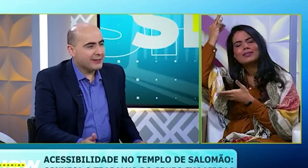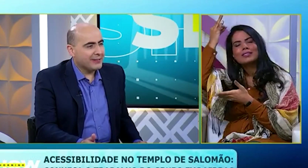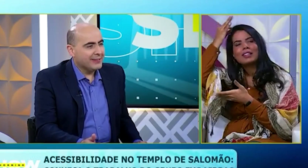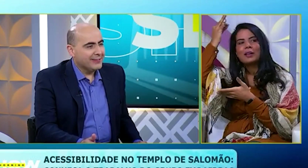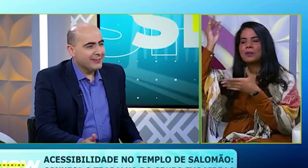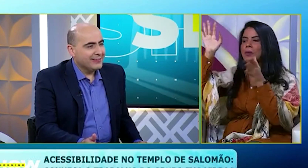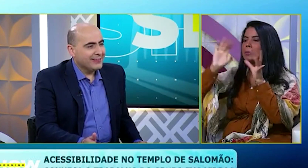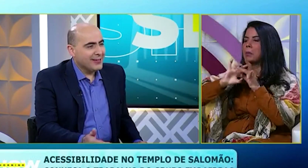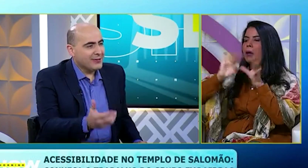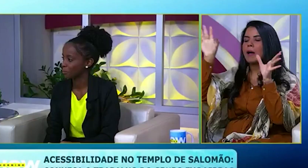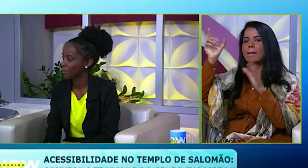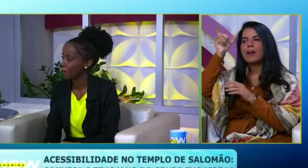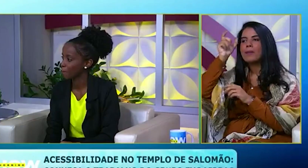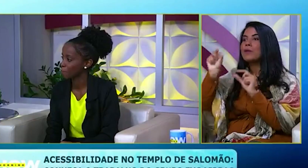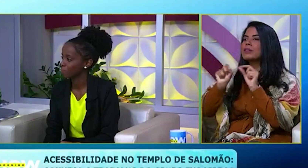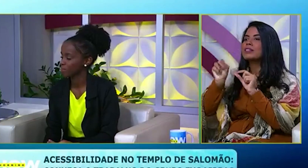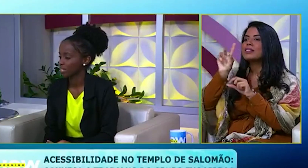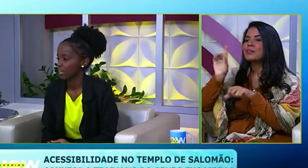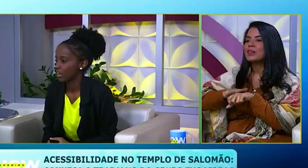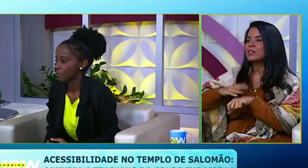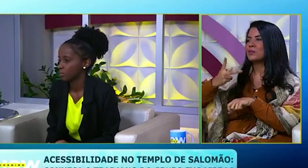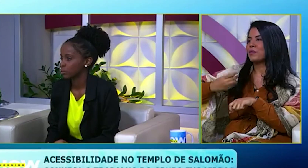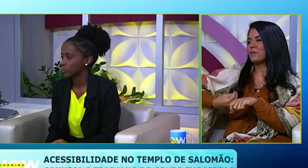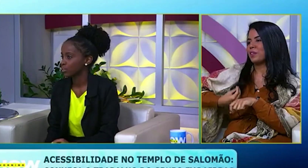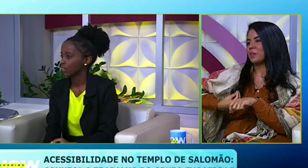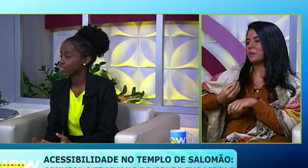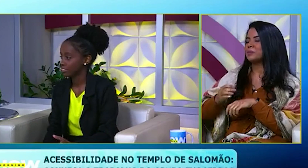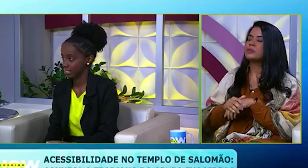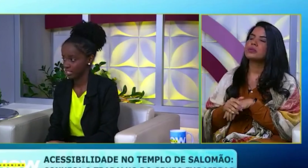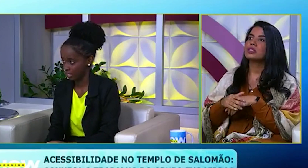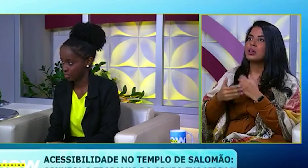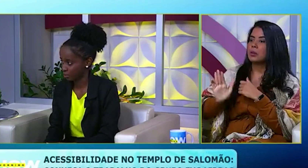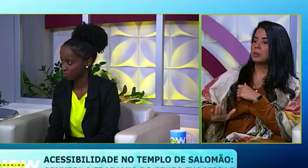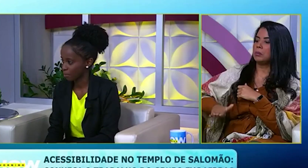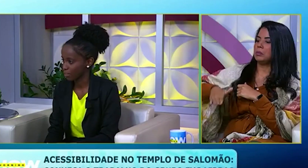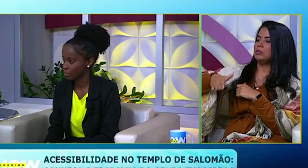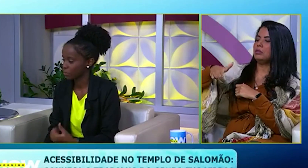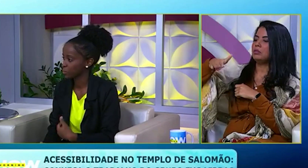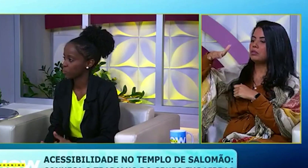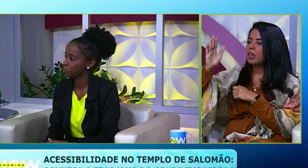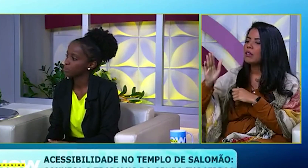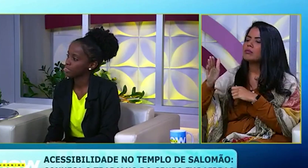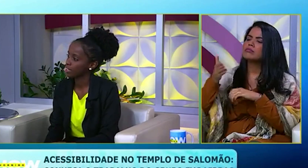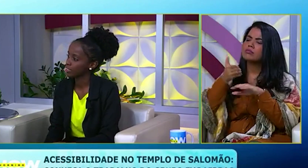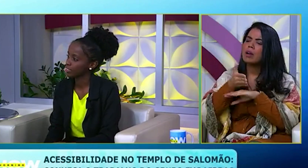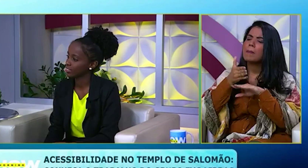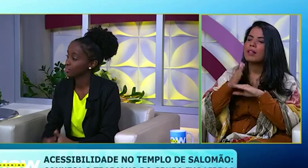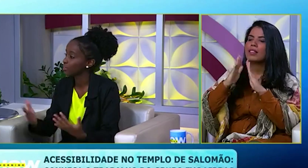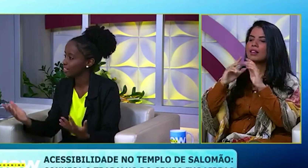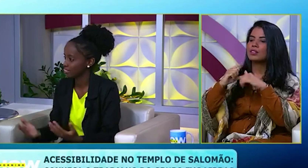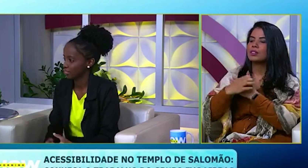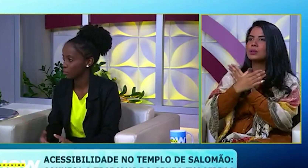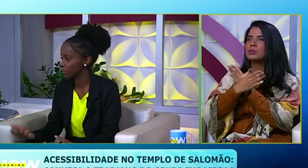liberta? Sim, senhor. O Deus fez na sua vida? Quando eu cresci na igreja, Mas quando eu tive a oportunidade